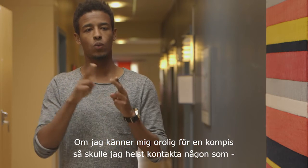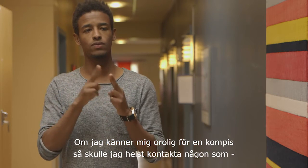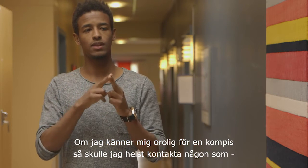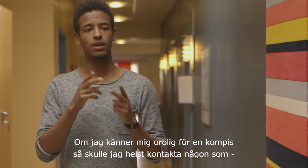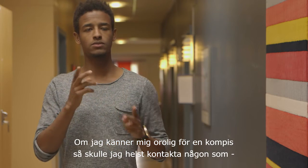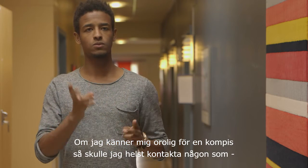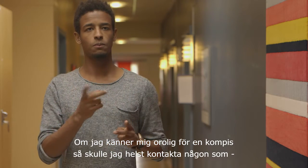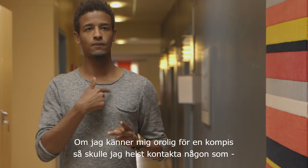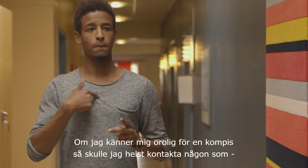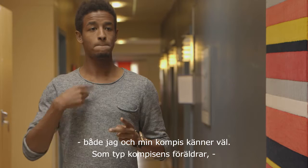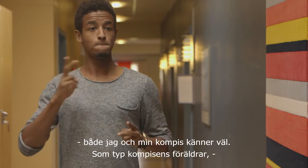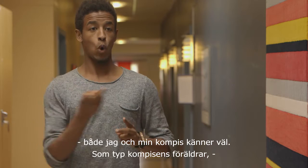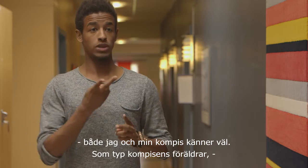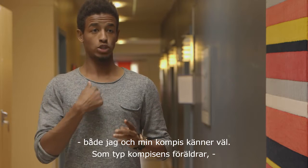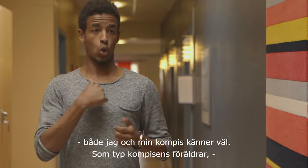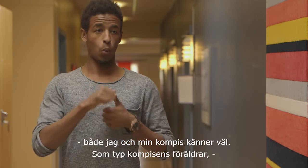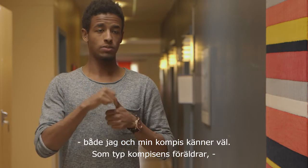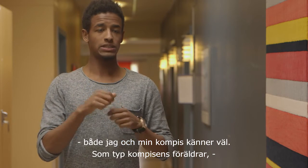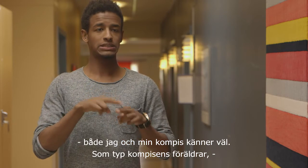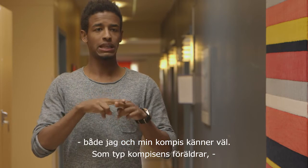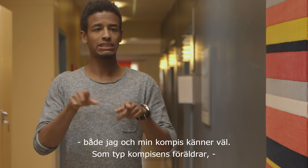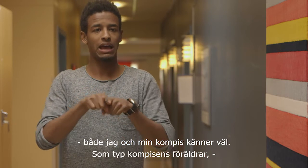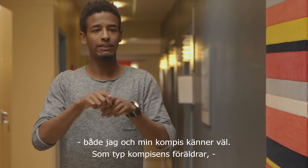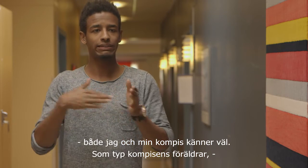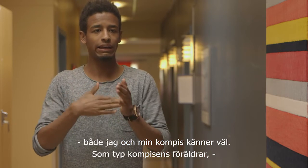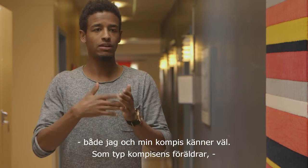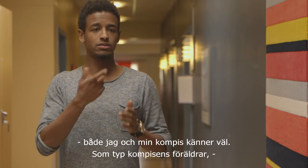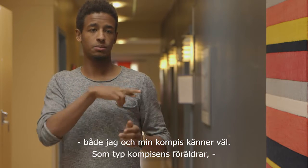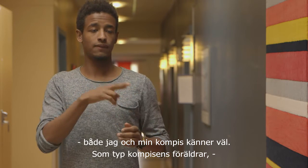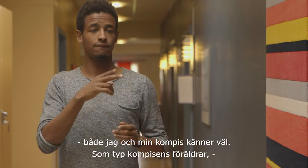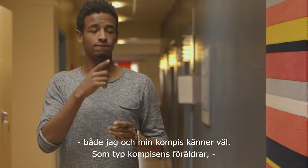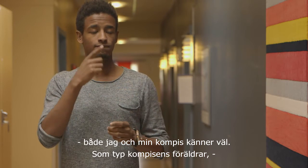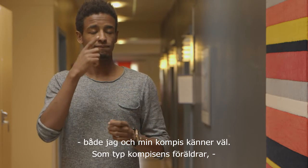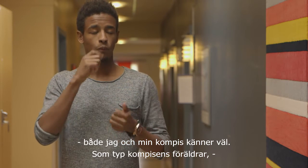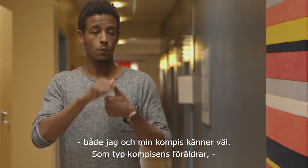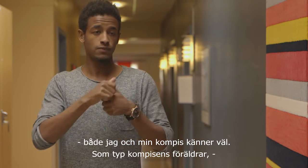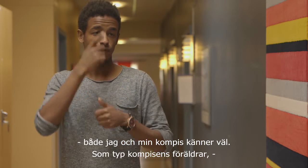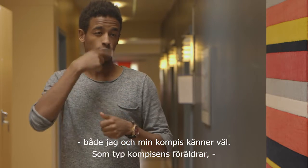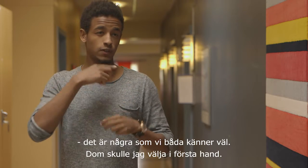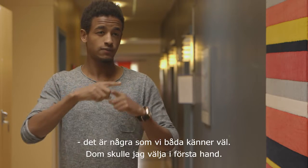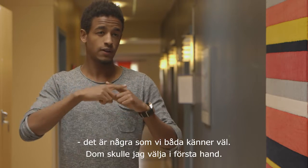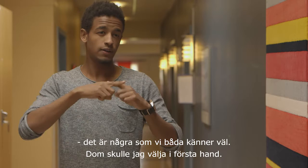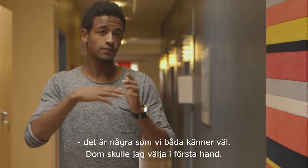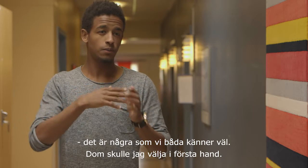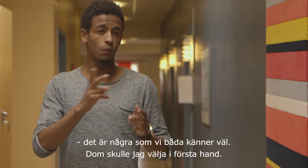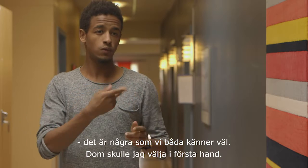kontakta någon som både jag och min kompis känner väl. Som typ kompisens föräldrar. Det är några som vi båda känner väl.